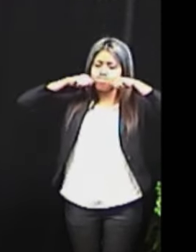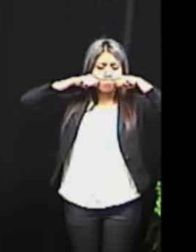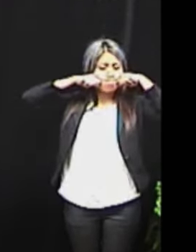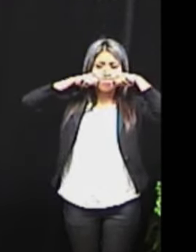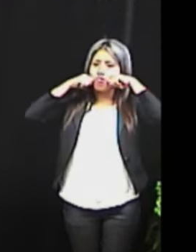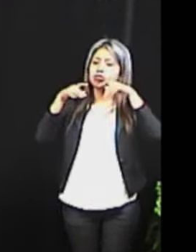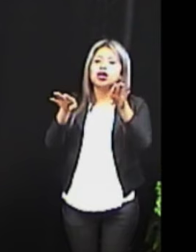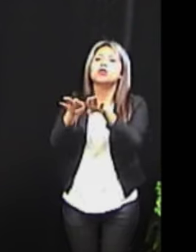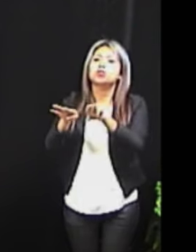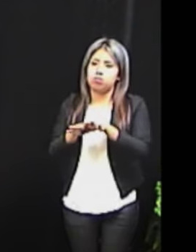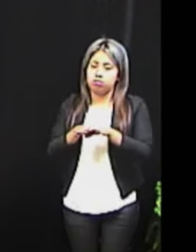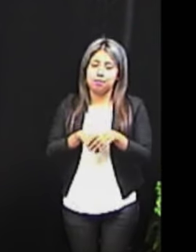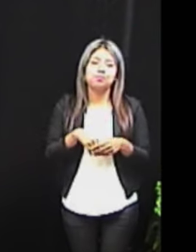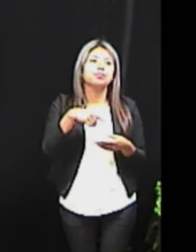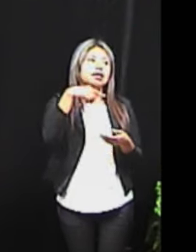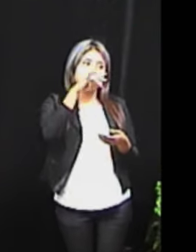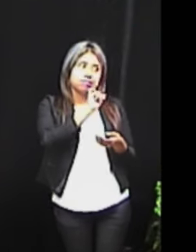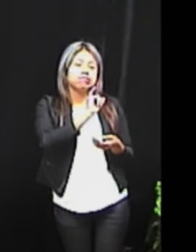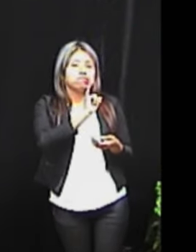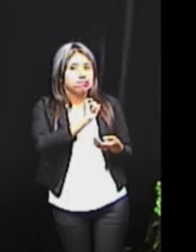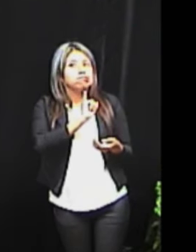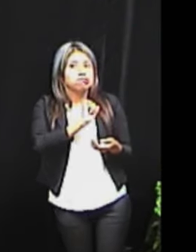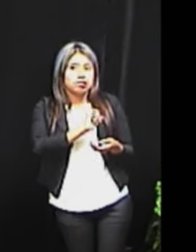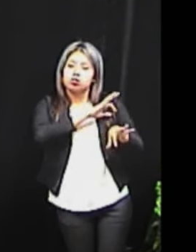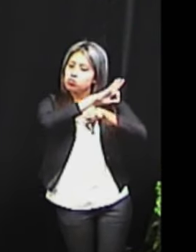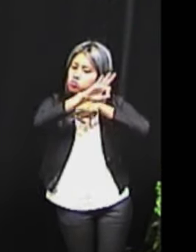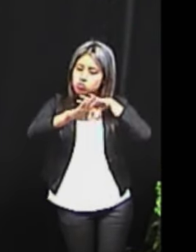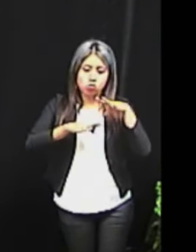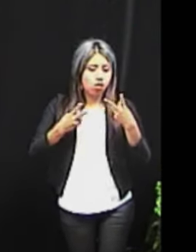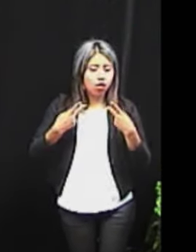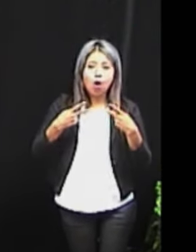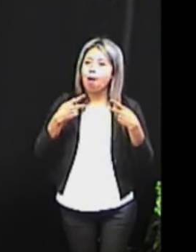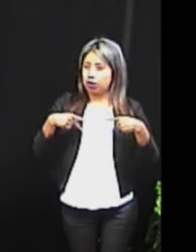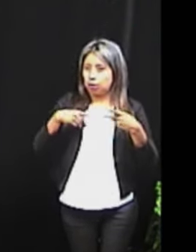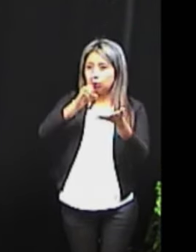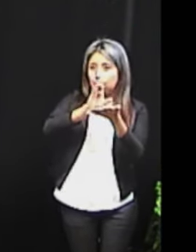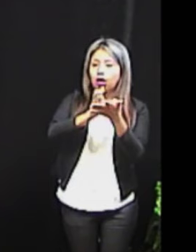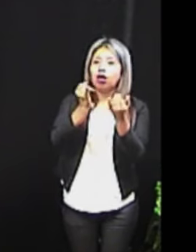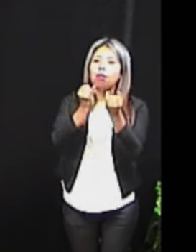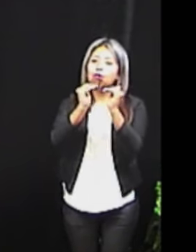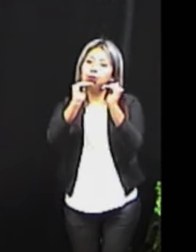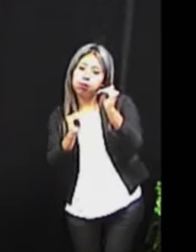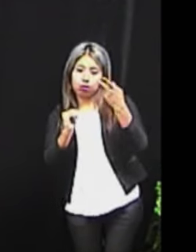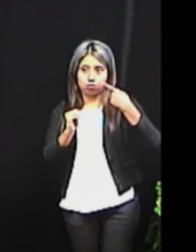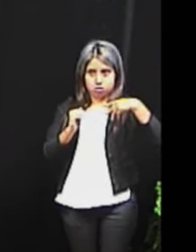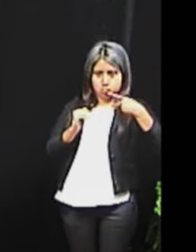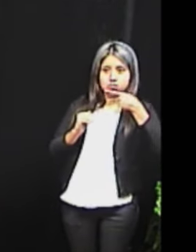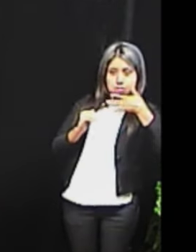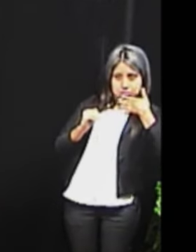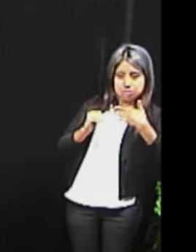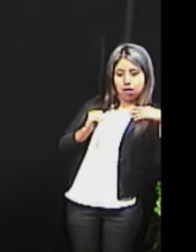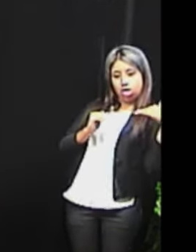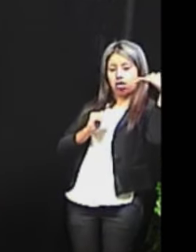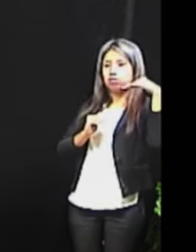condición. Sí, y que quede claro que no somos ciudadanos de segunda clase, sobre todo cuando nos